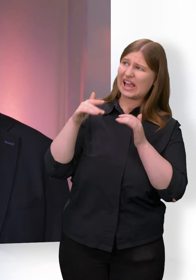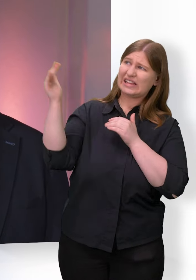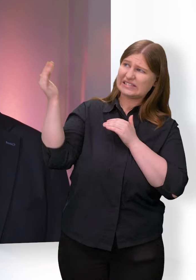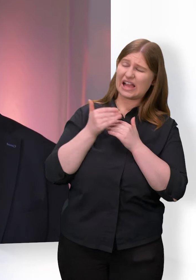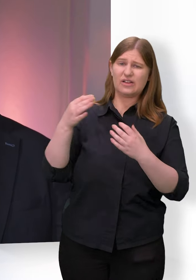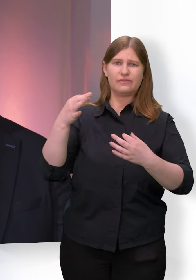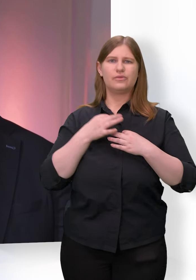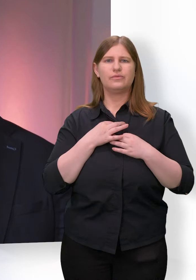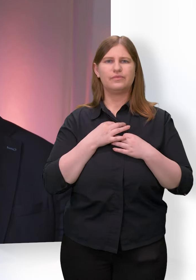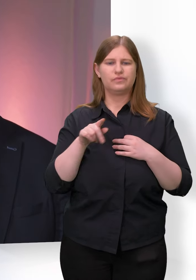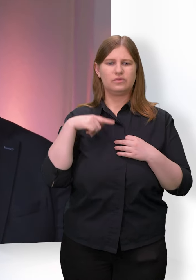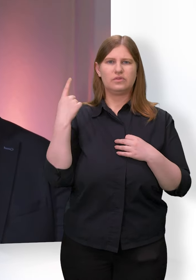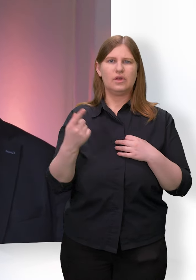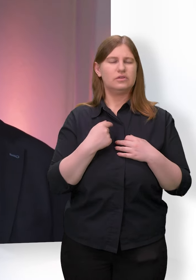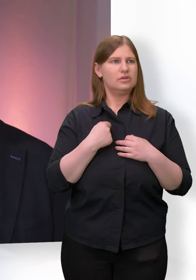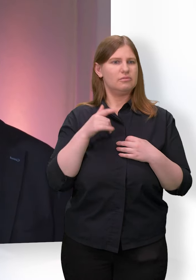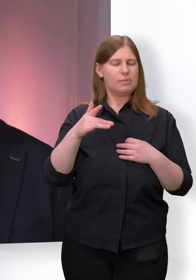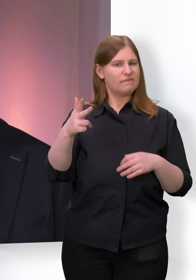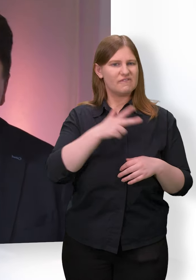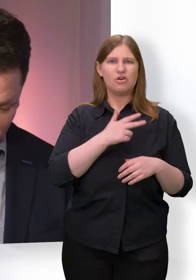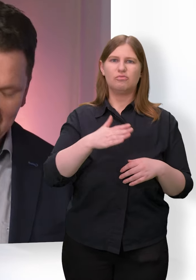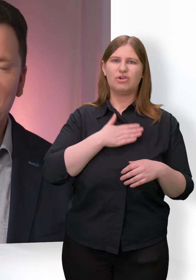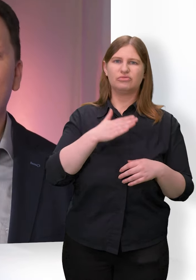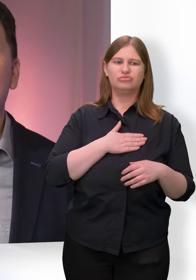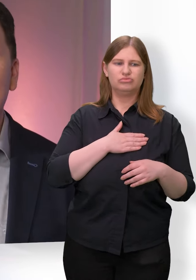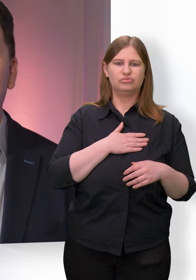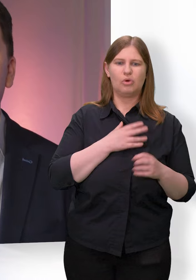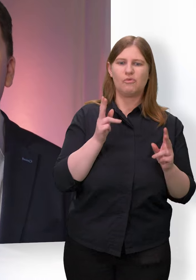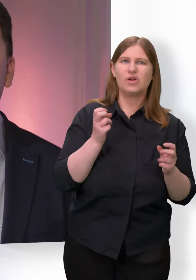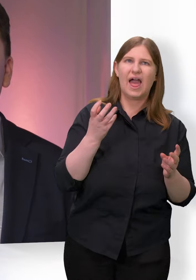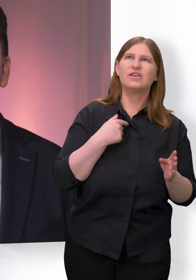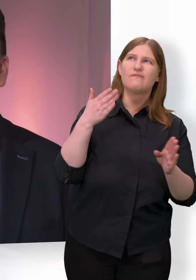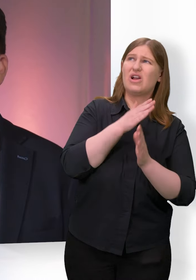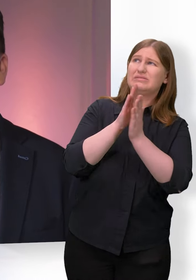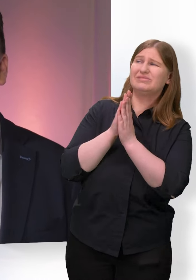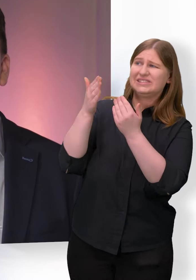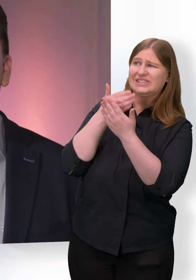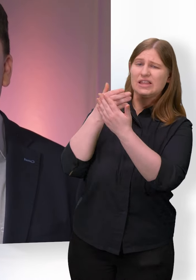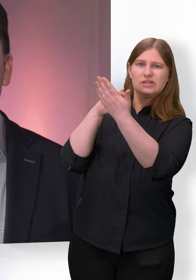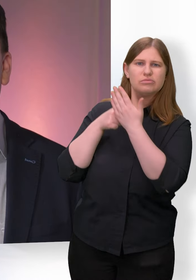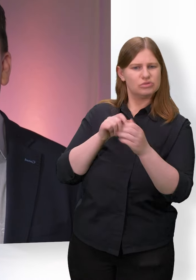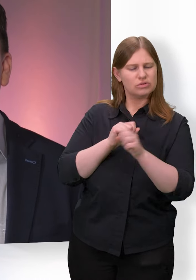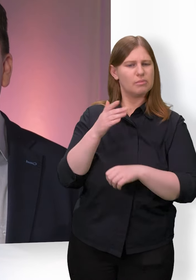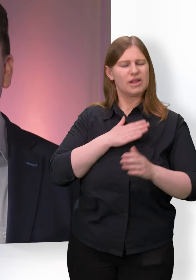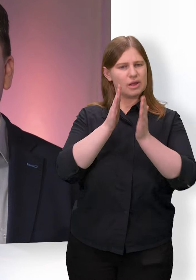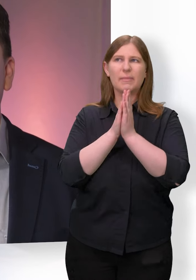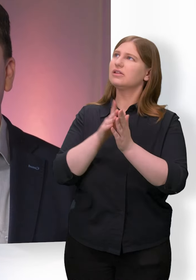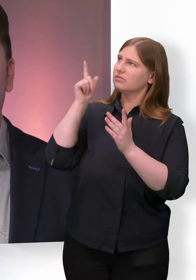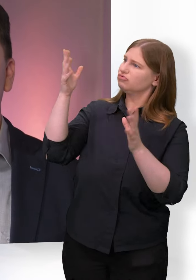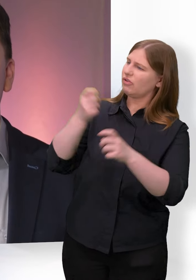Und dann bin ich manchmal wirklich auch überrascht, obwohl ich vorher darum gebeten habe, wie meine Gebete erhört werden. Da zeigt